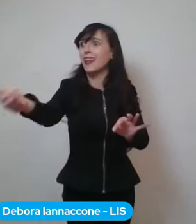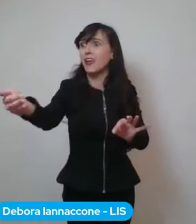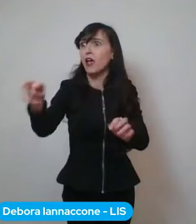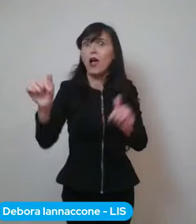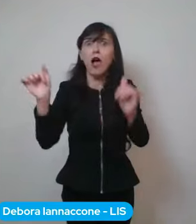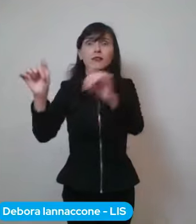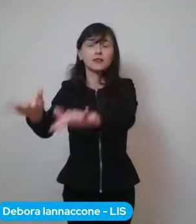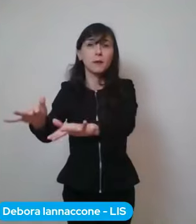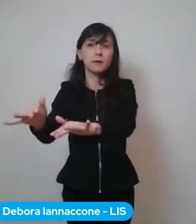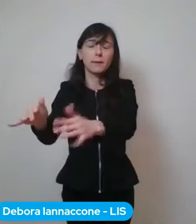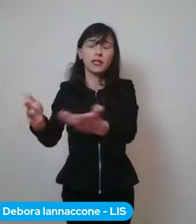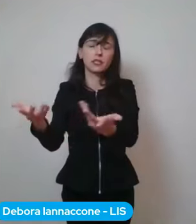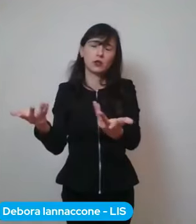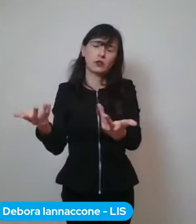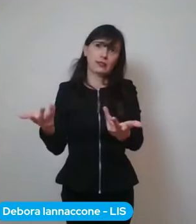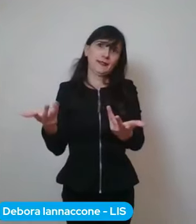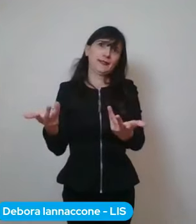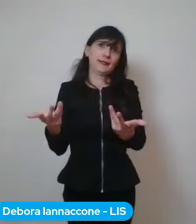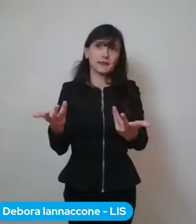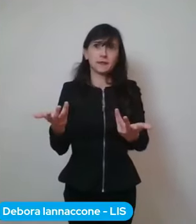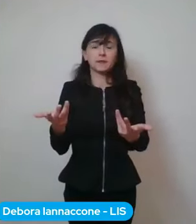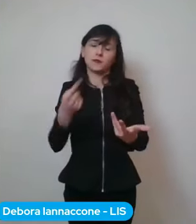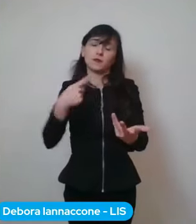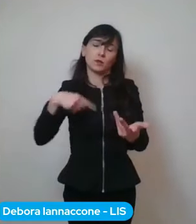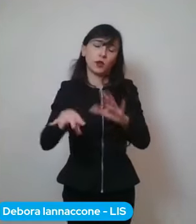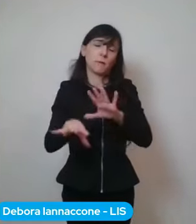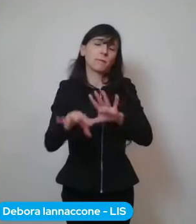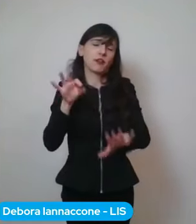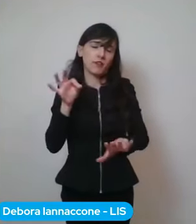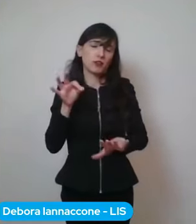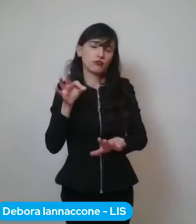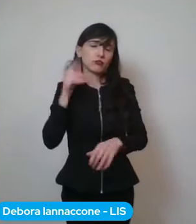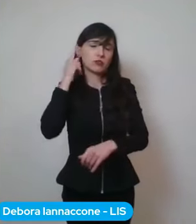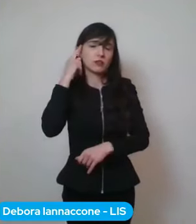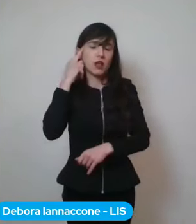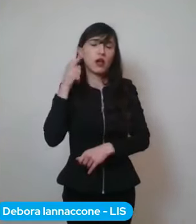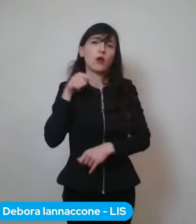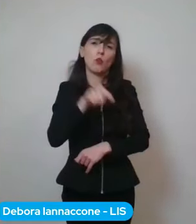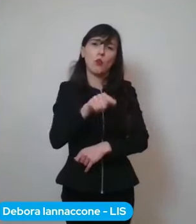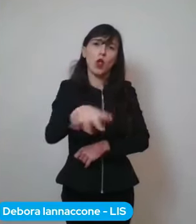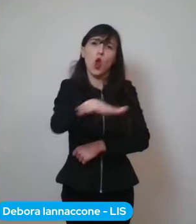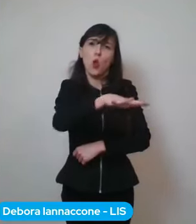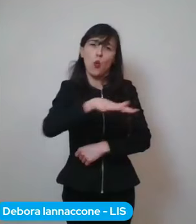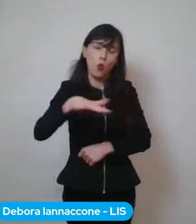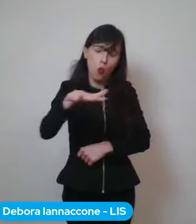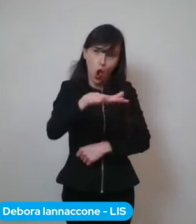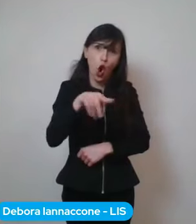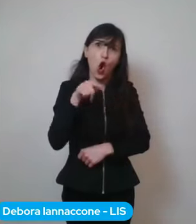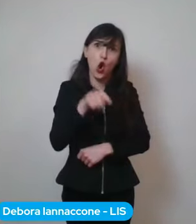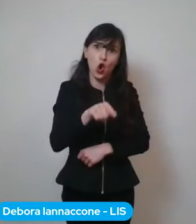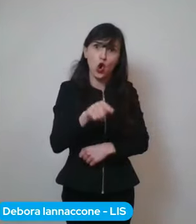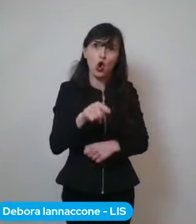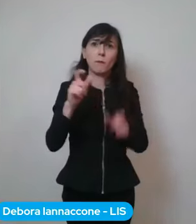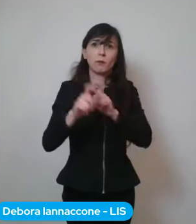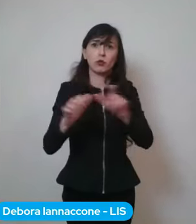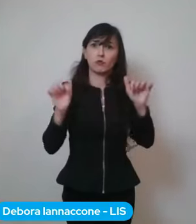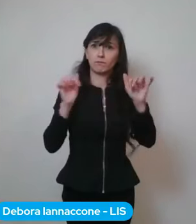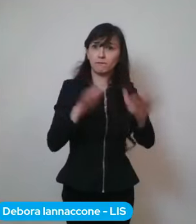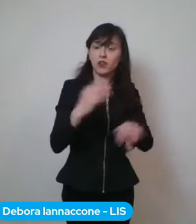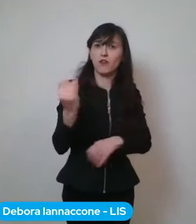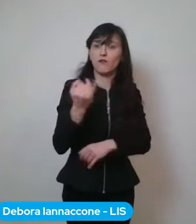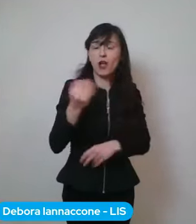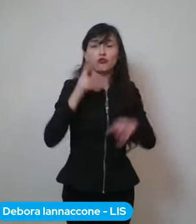preferiamo ehm sapere che c'è quel quel luogo e controllarlo e controllarlo in maniera più più